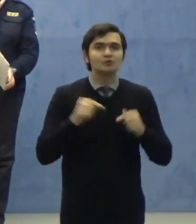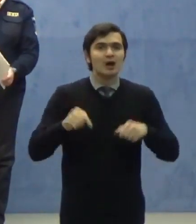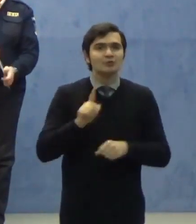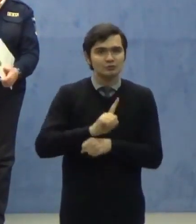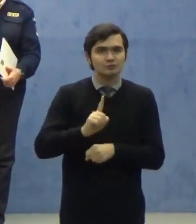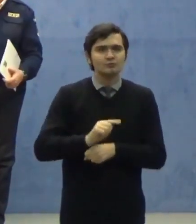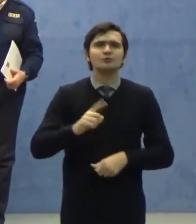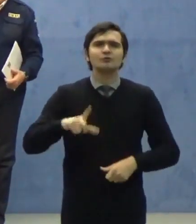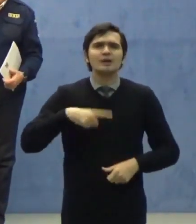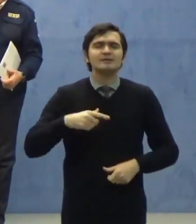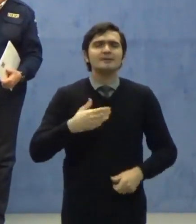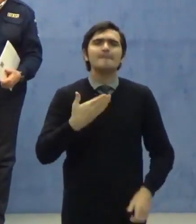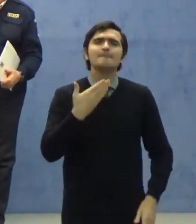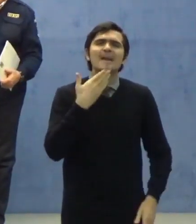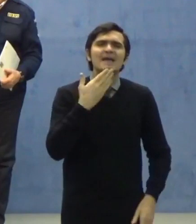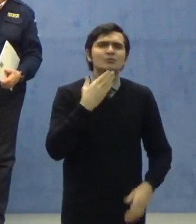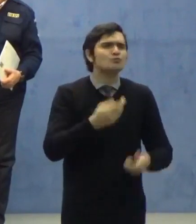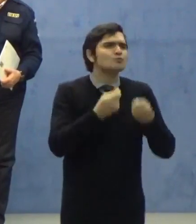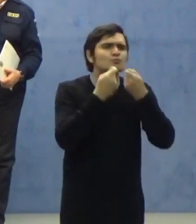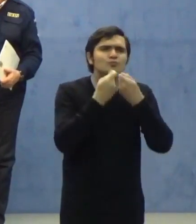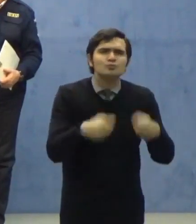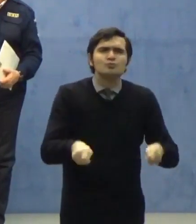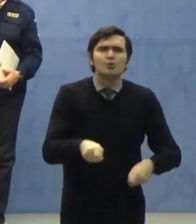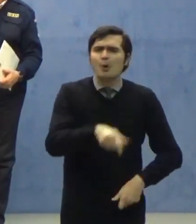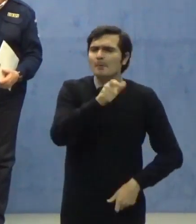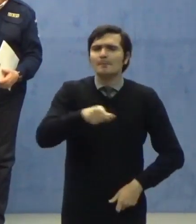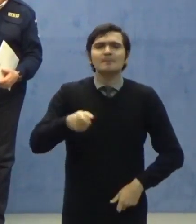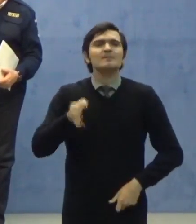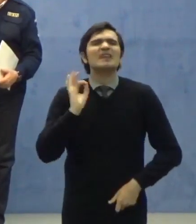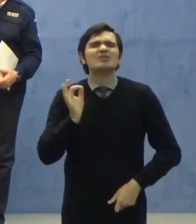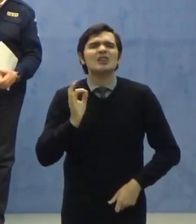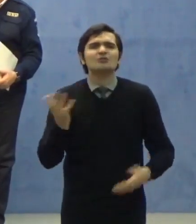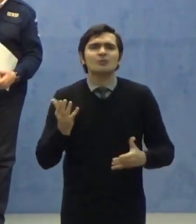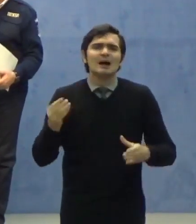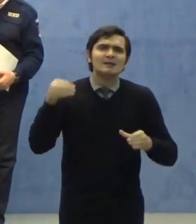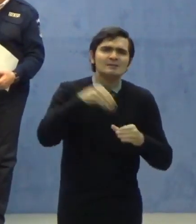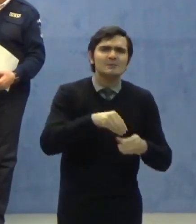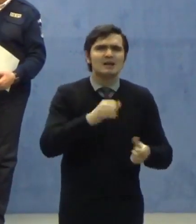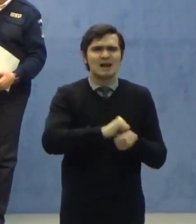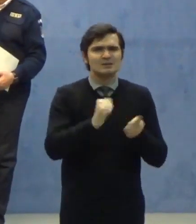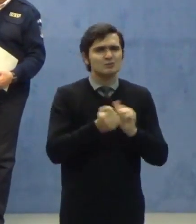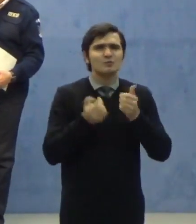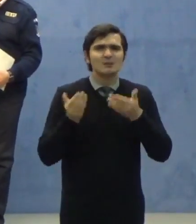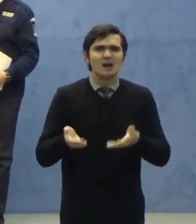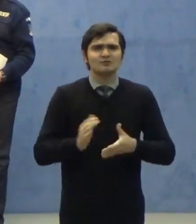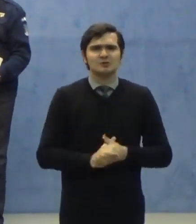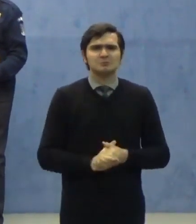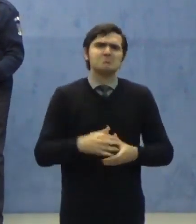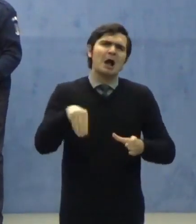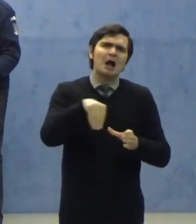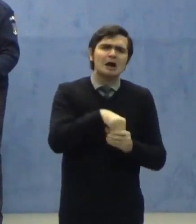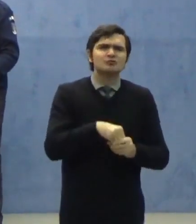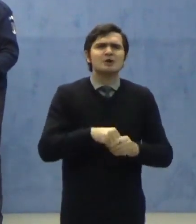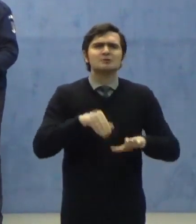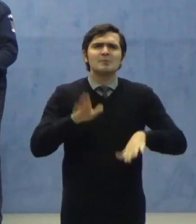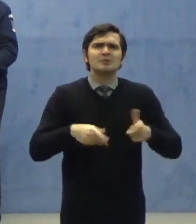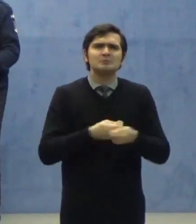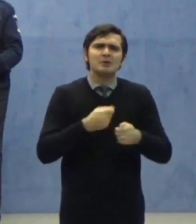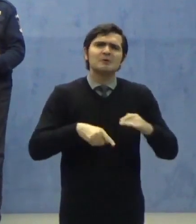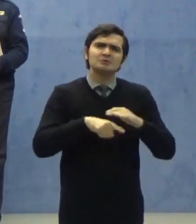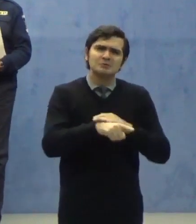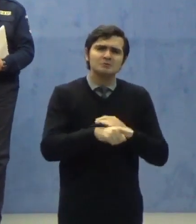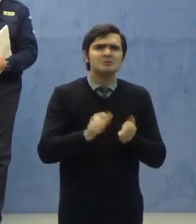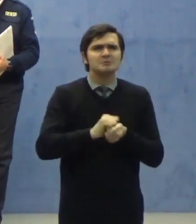este meritul tuturor specialiștilor implicați în această luptă, angajați ai Ministerului Afacerilor Interne, ai Ministerului